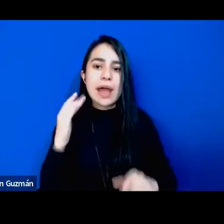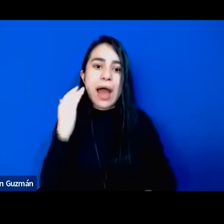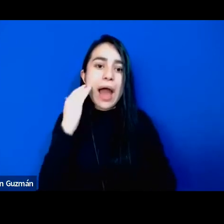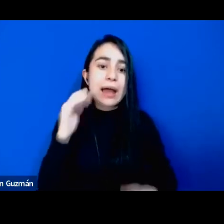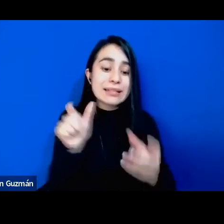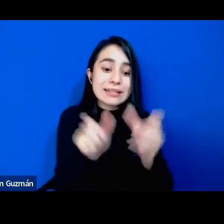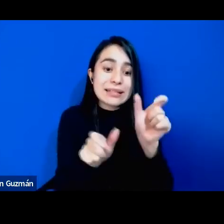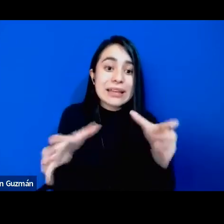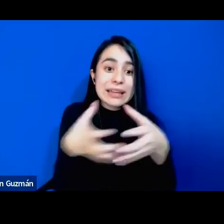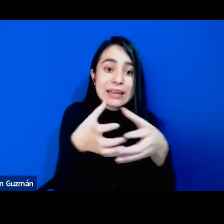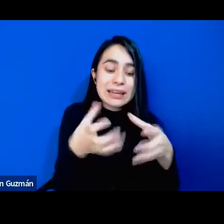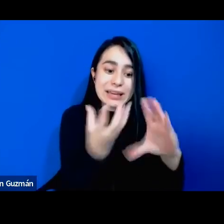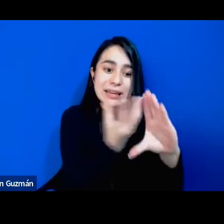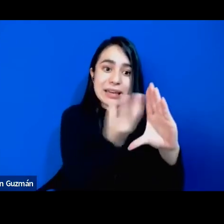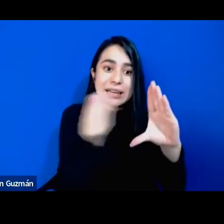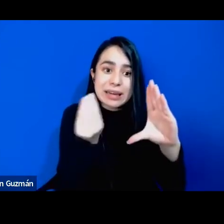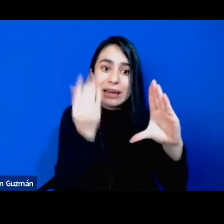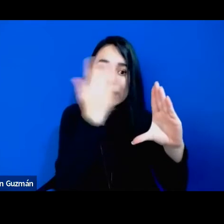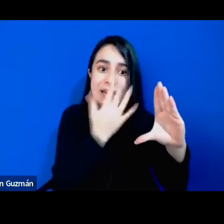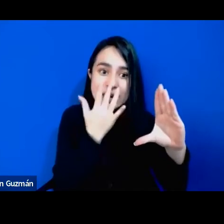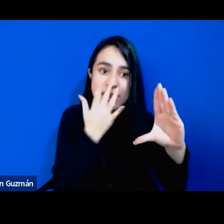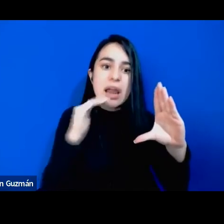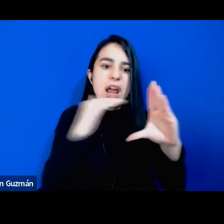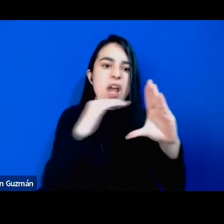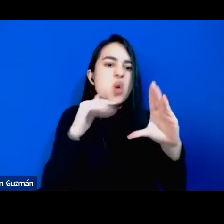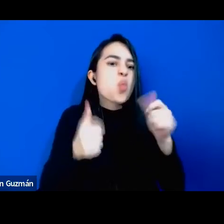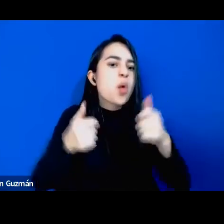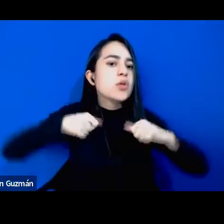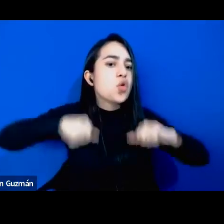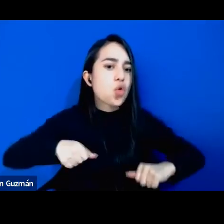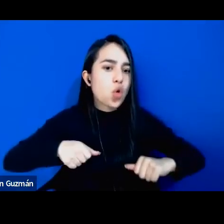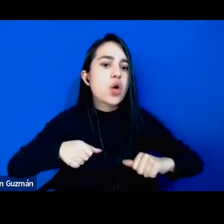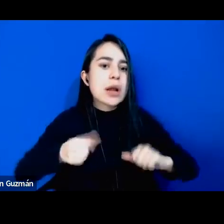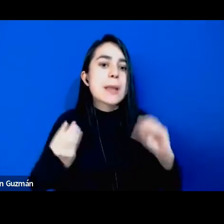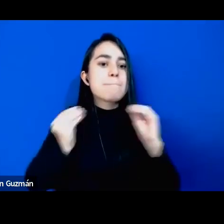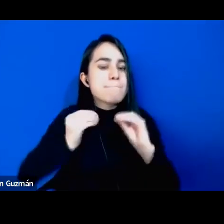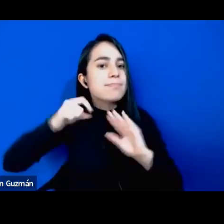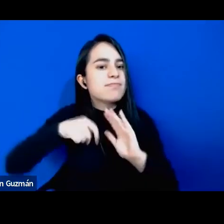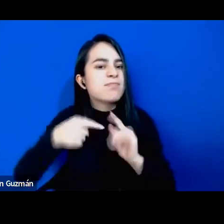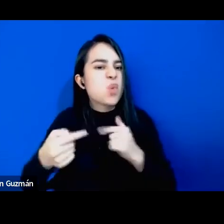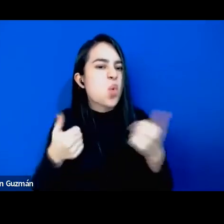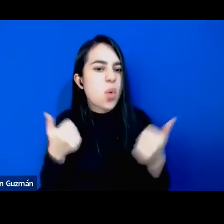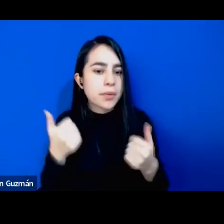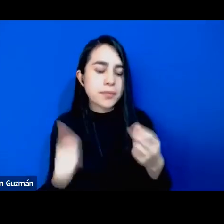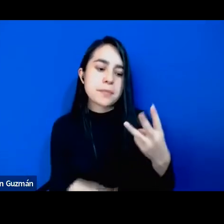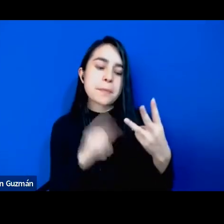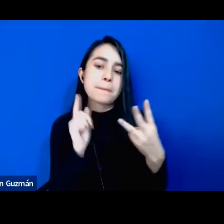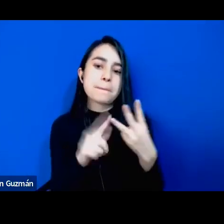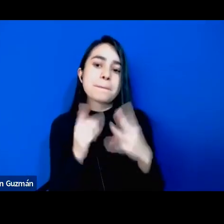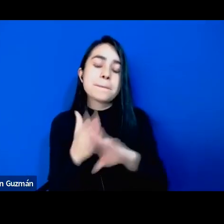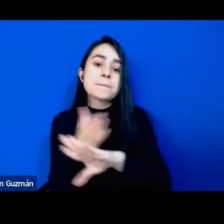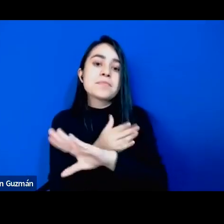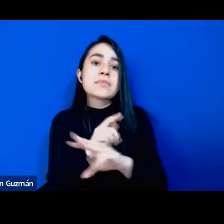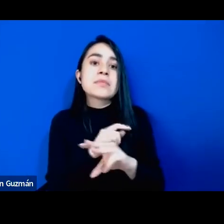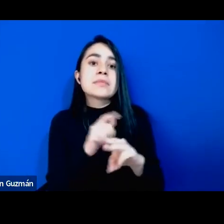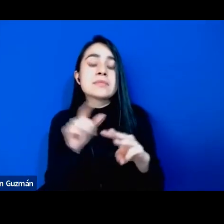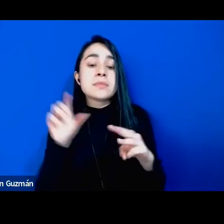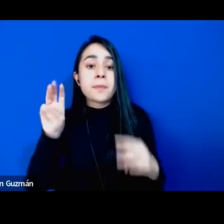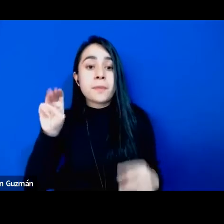allá de las clases medias negras. Lo otro es, y eso tiene que ver con lo que Mónica había